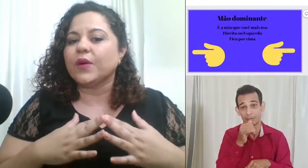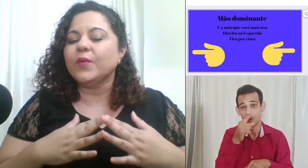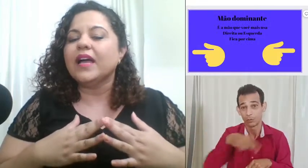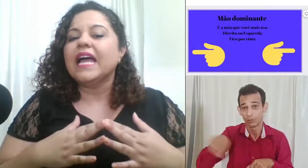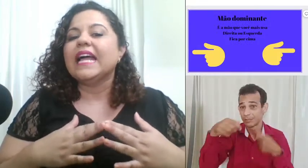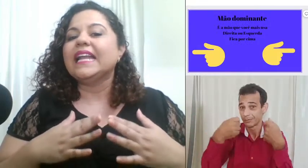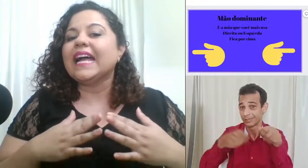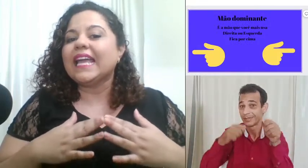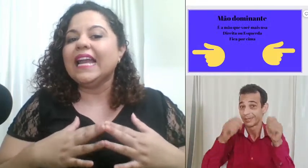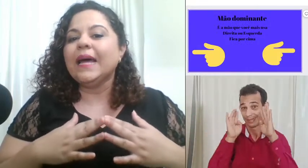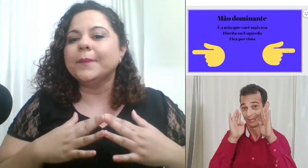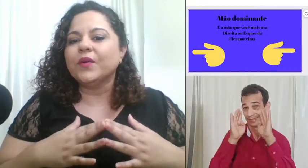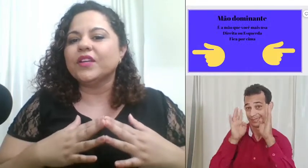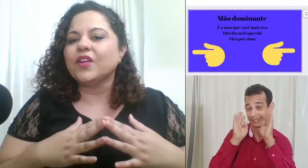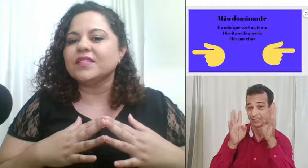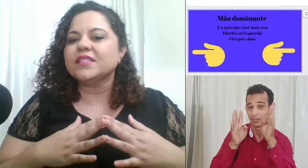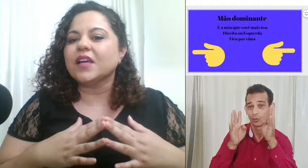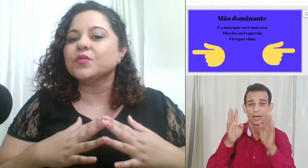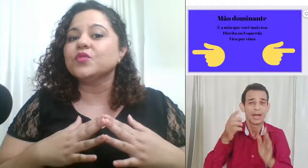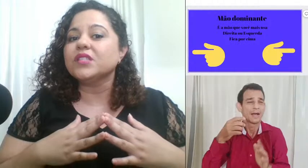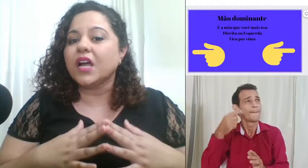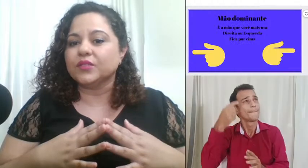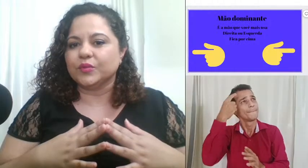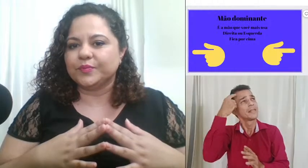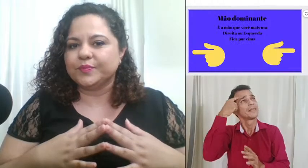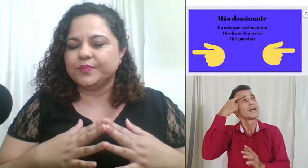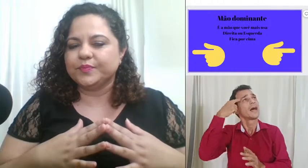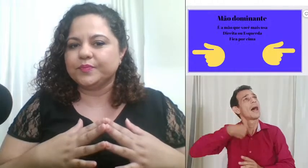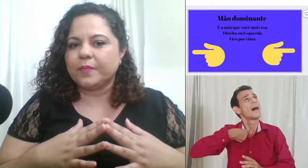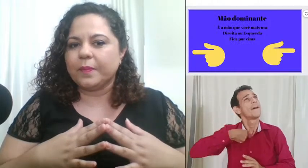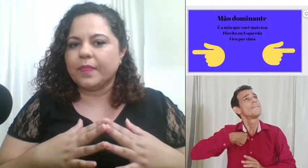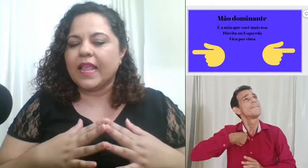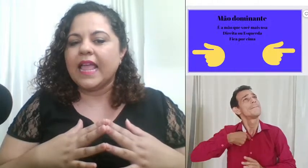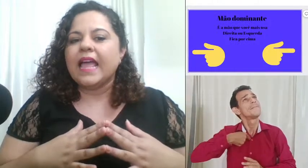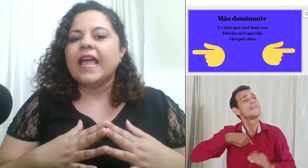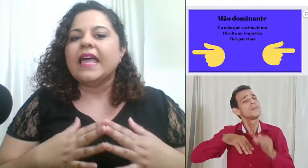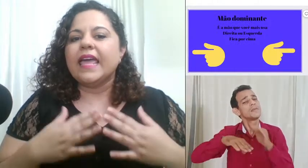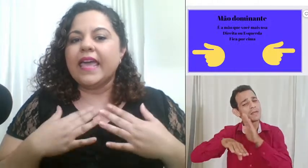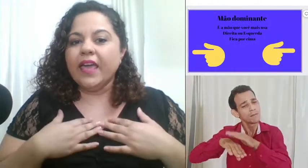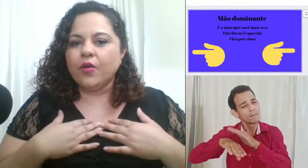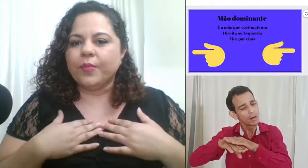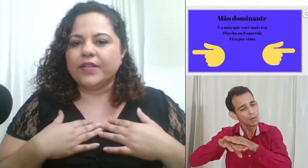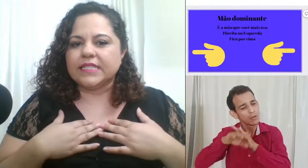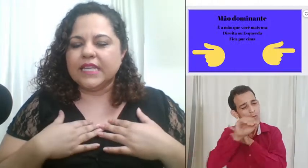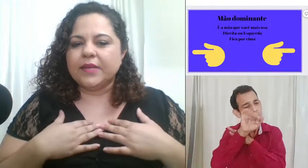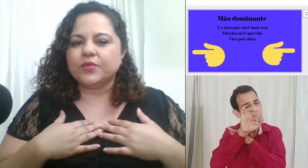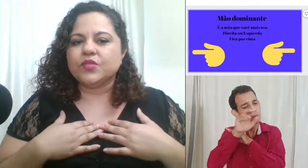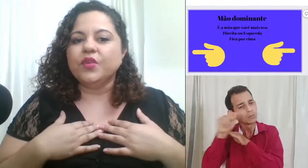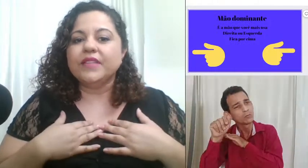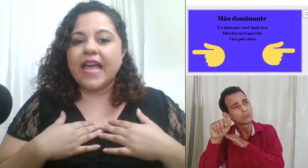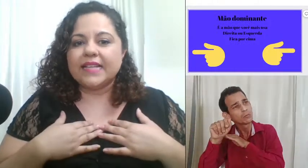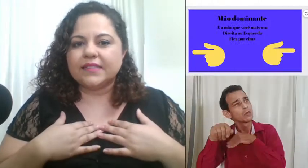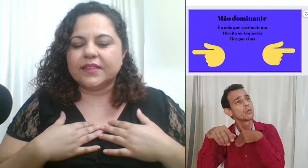naquela mão que nós estamos usando eu por exemplo sou destra